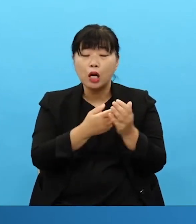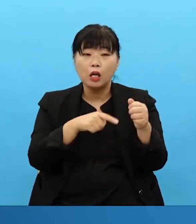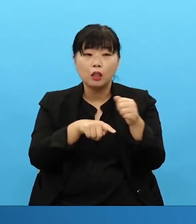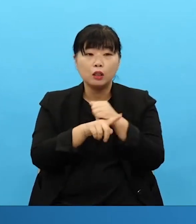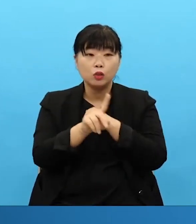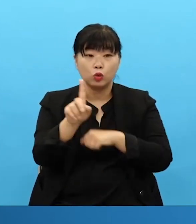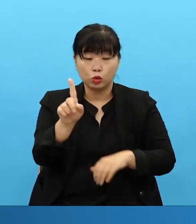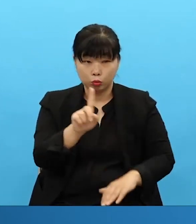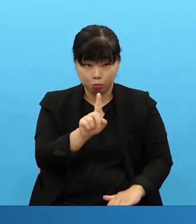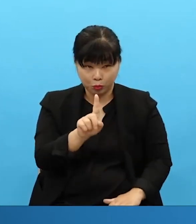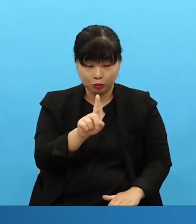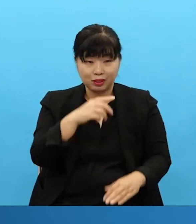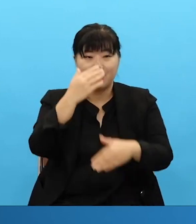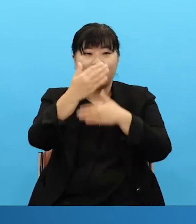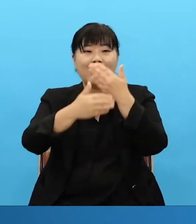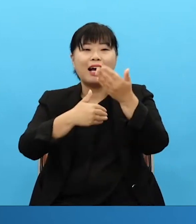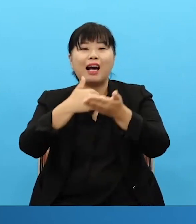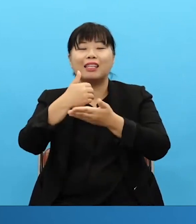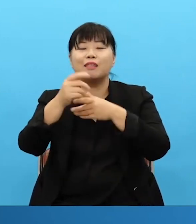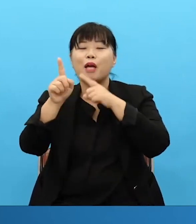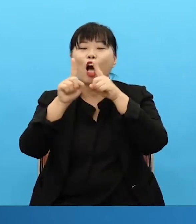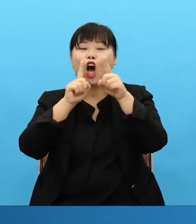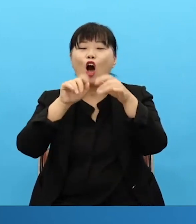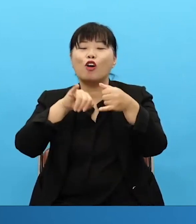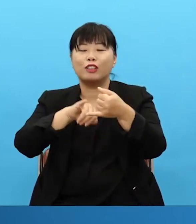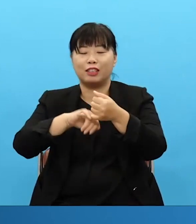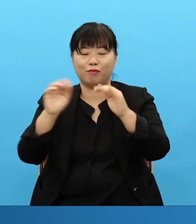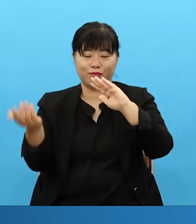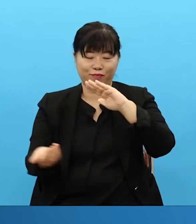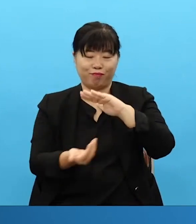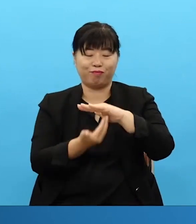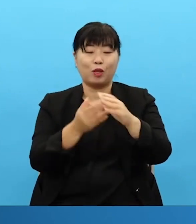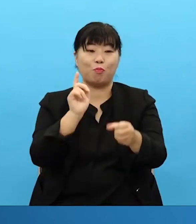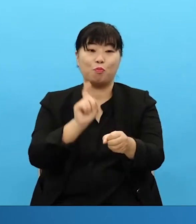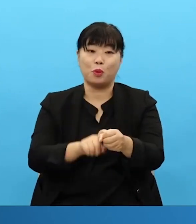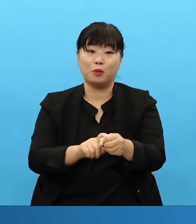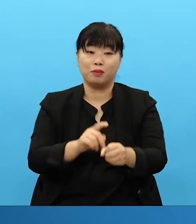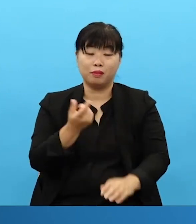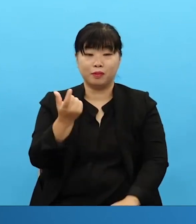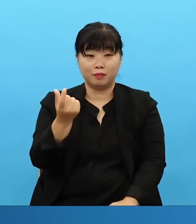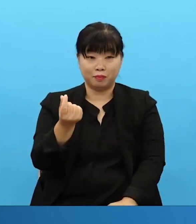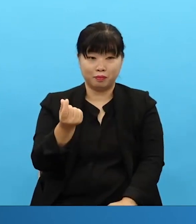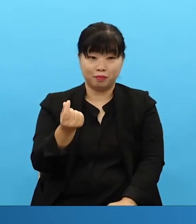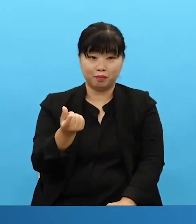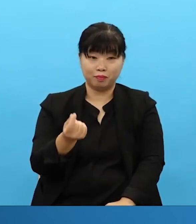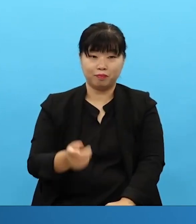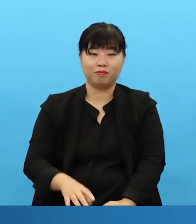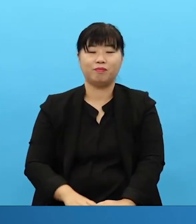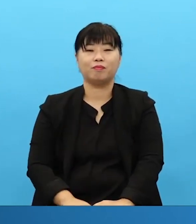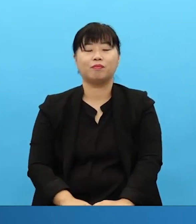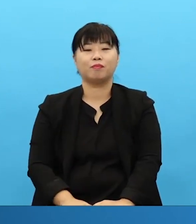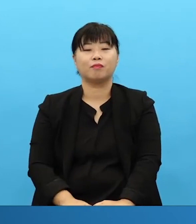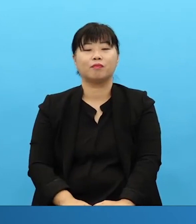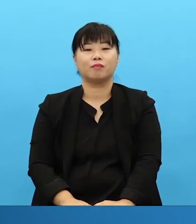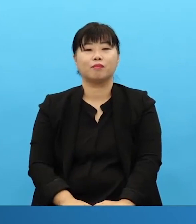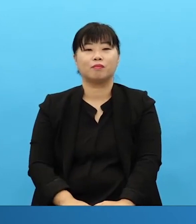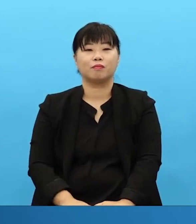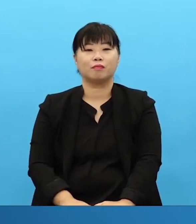하나님의 중요한 언약 속에 있는 겁니다. reason is because within our lifelong answer, it must be from within God's precious 우리의 언약이 정확하지 않아요.